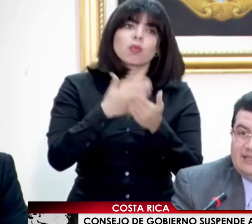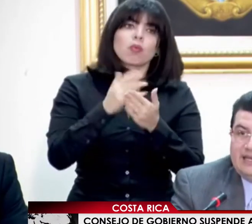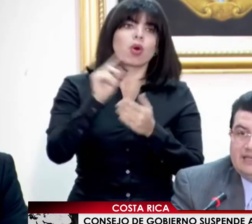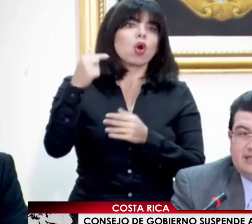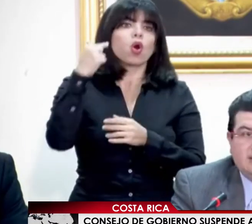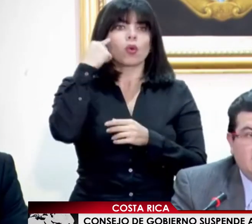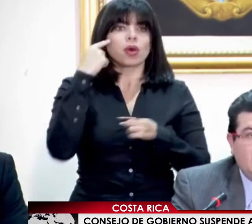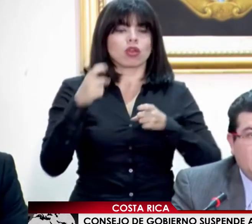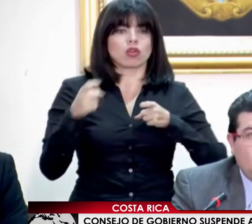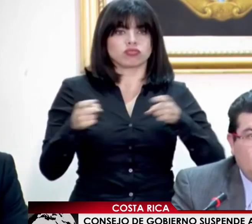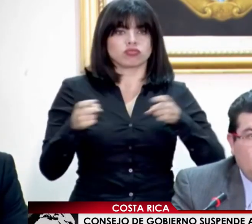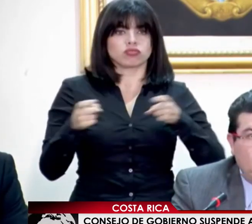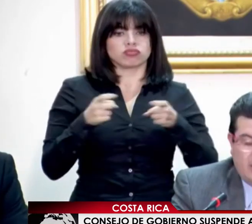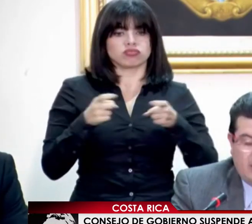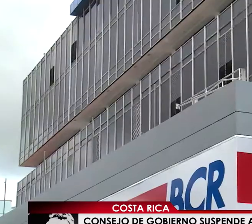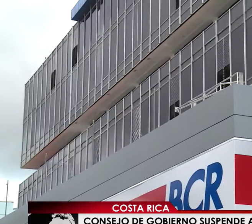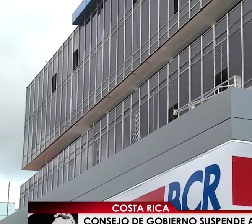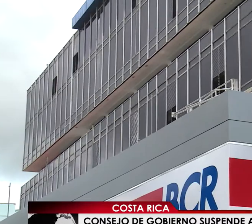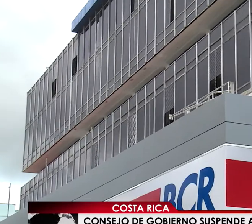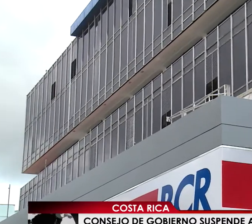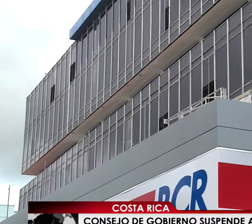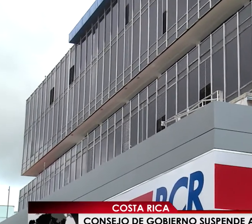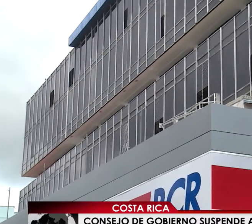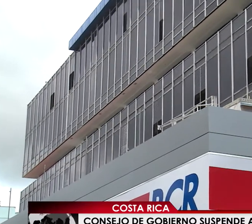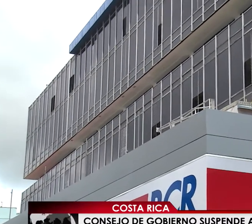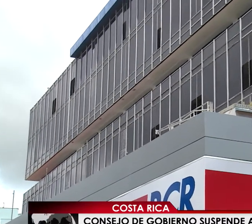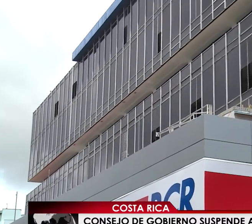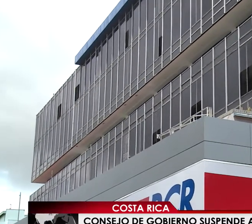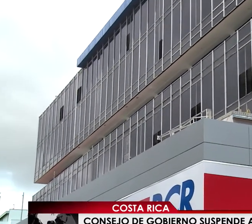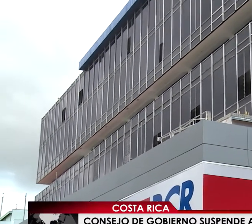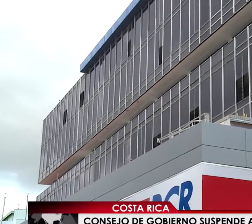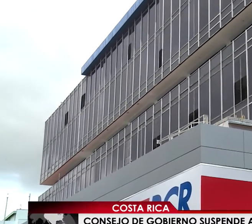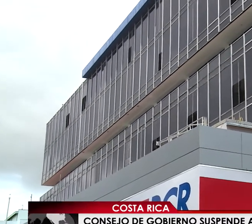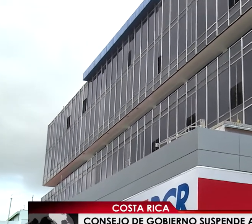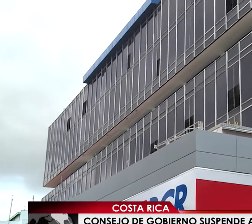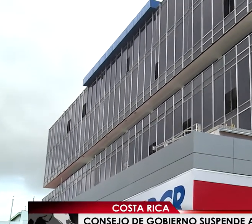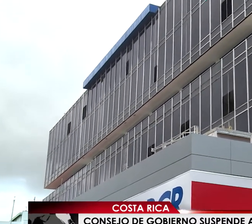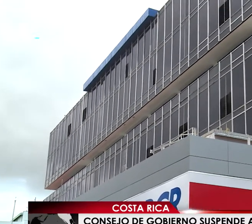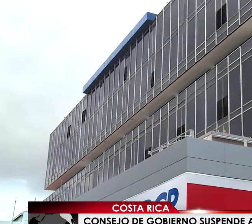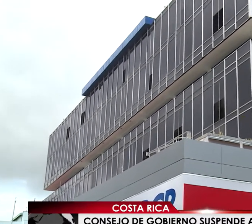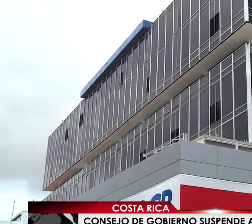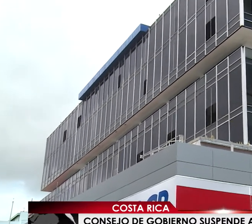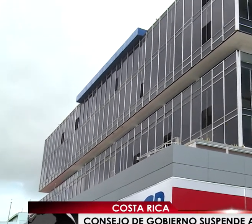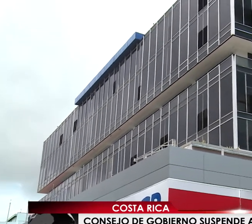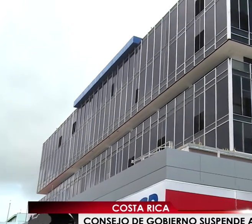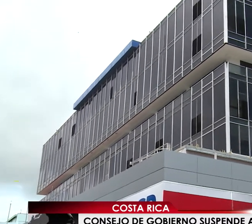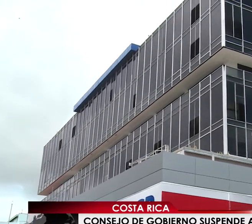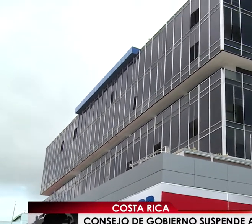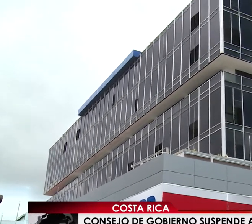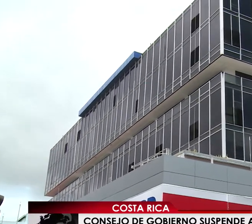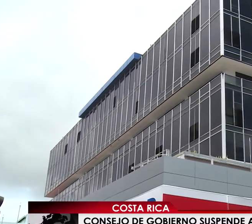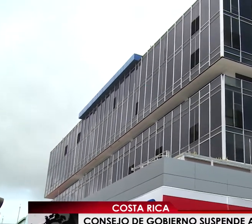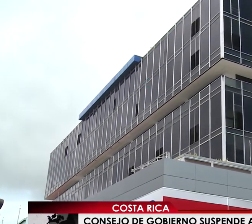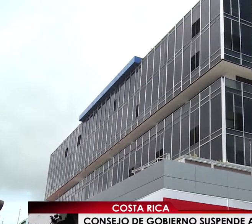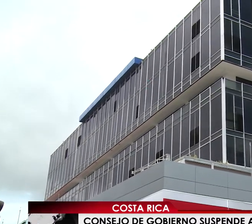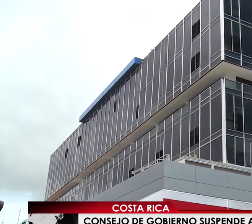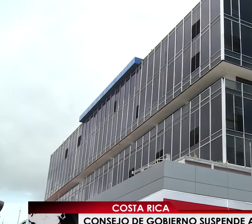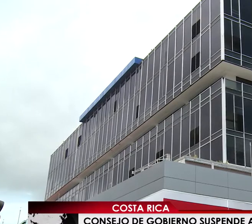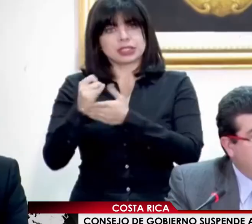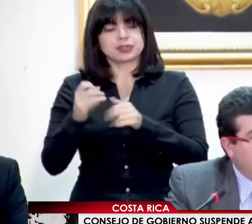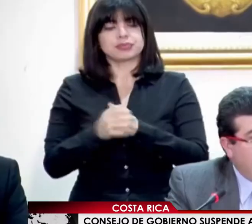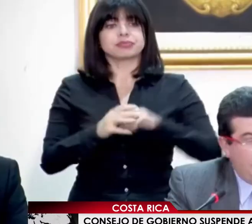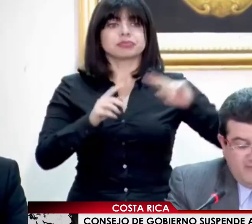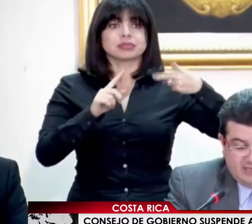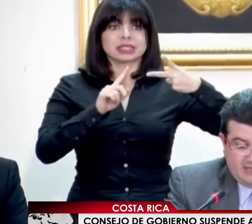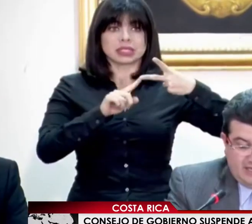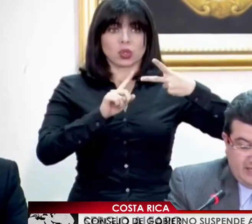que la decisión del Consejo de Gobierno constituye una medida cautelar mientras se realiza el proceso contra los cinco miembros que se negaron a renunciar.